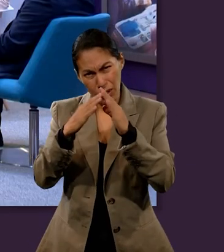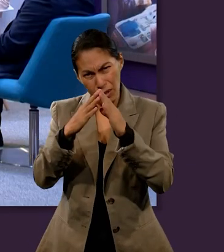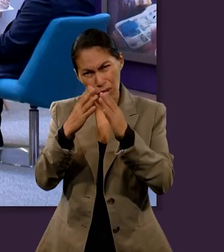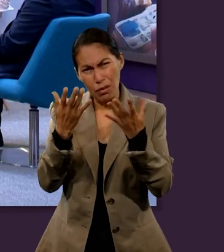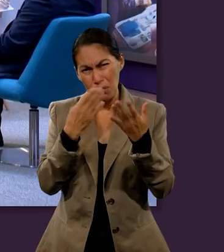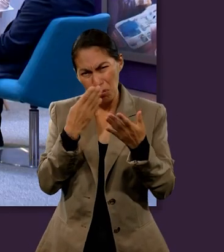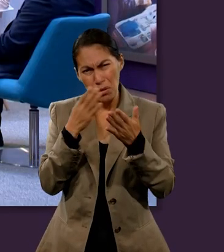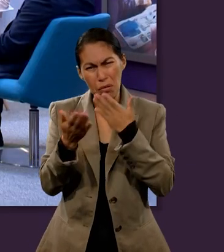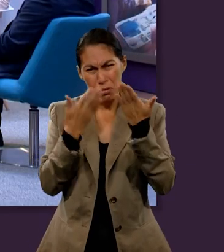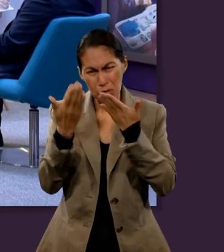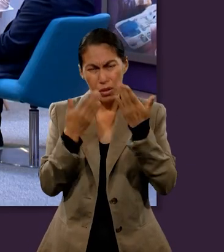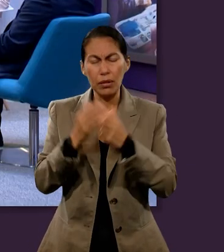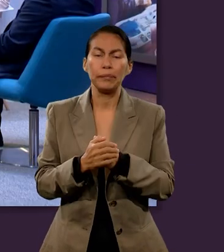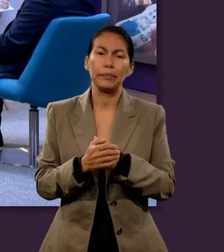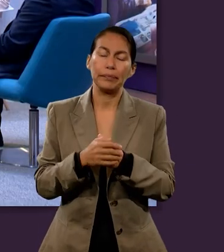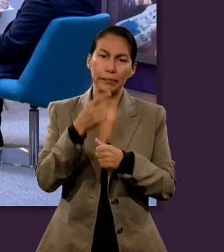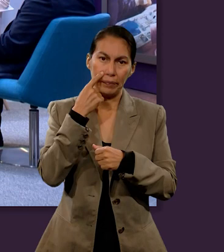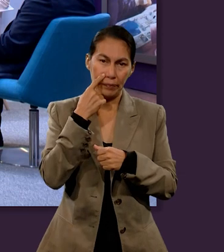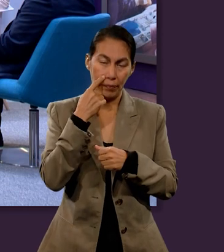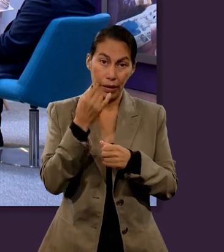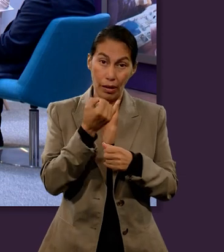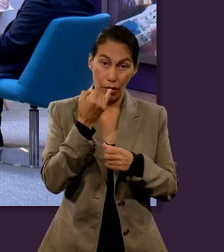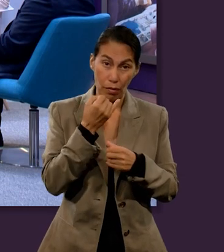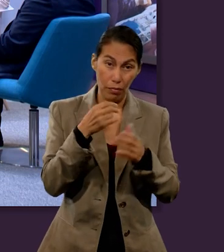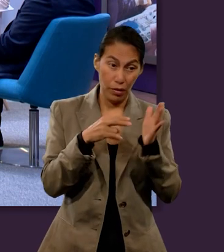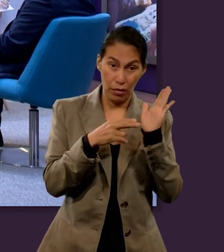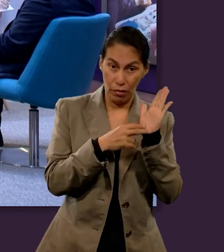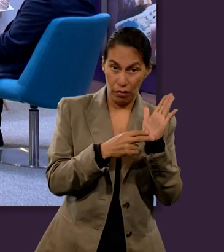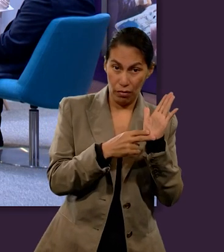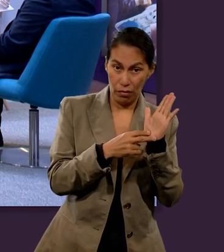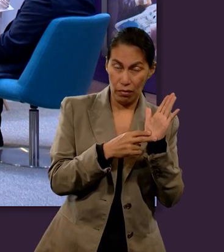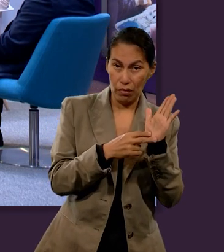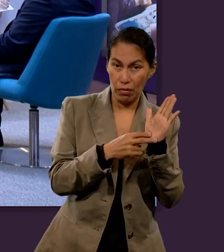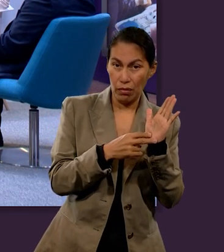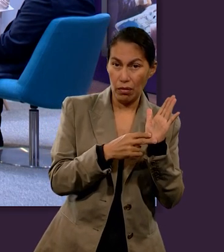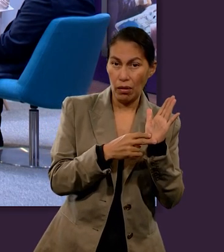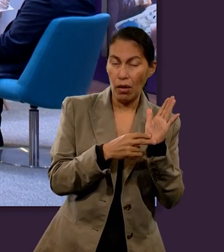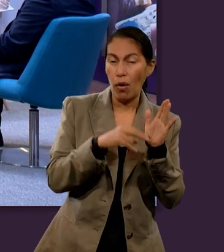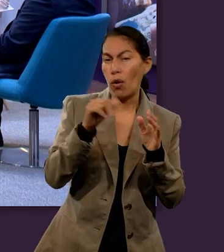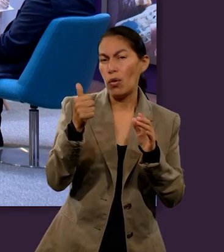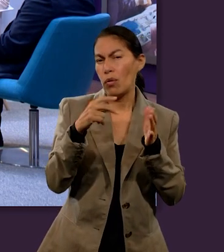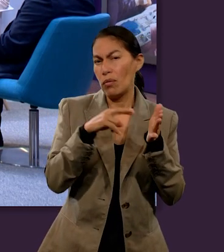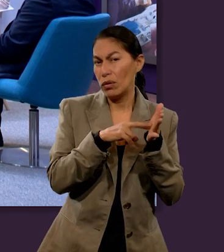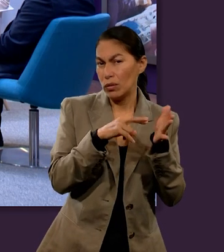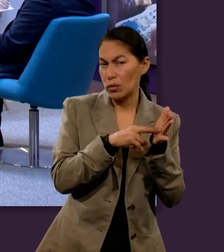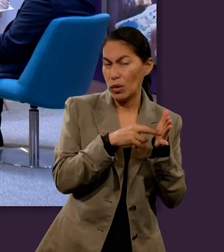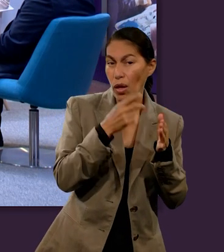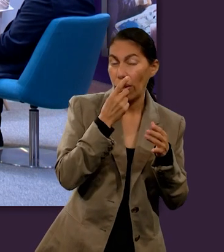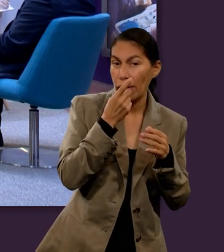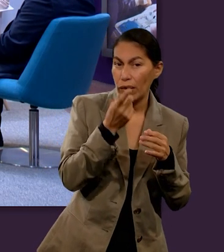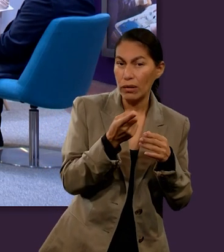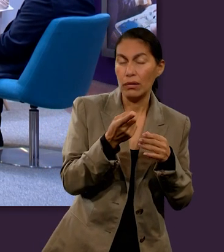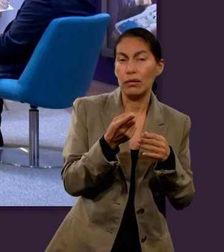verbales en el idioma original eran los mismos. Y que justamente hay otro versículo que usa esta misma